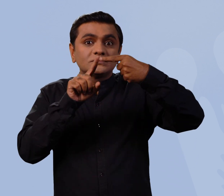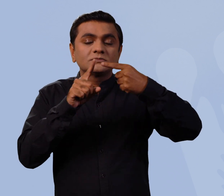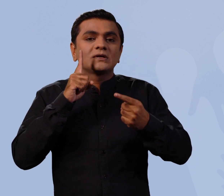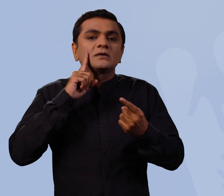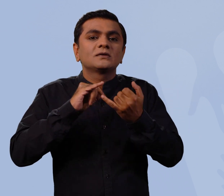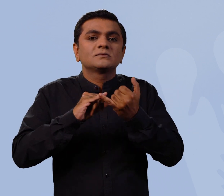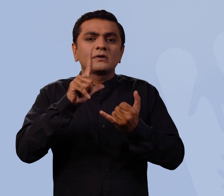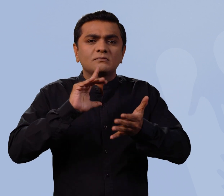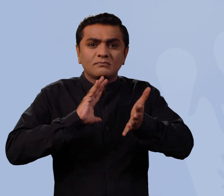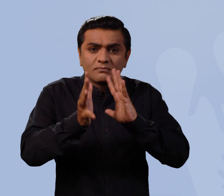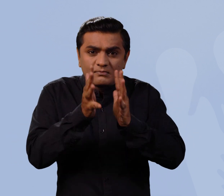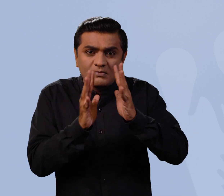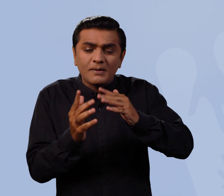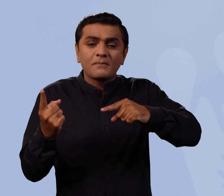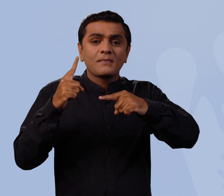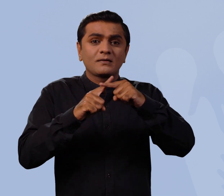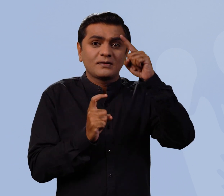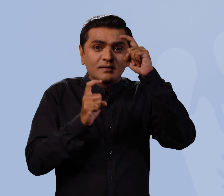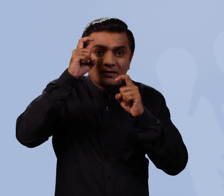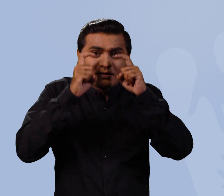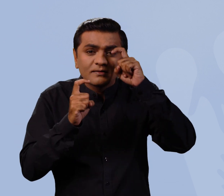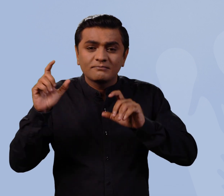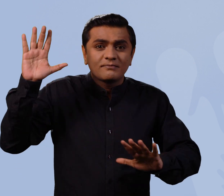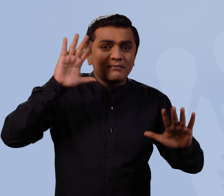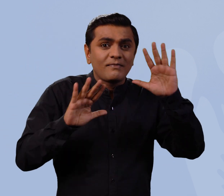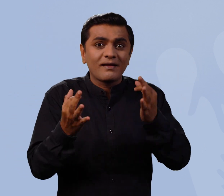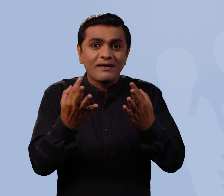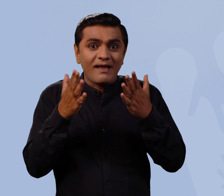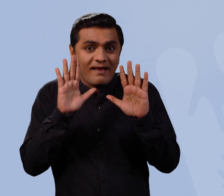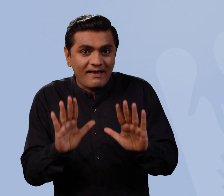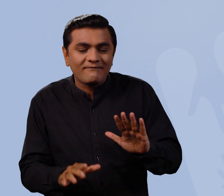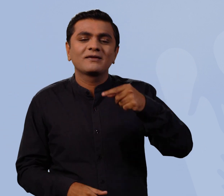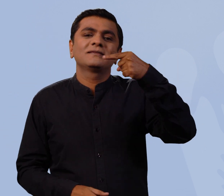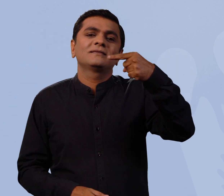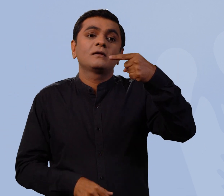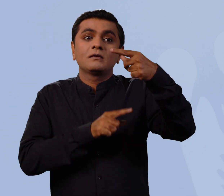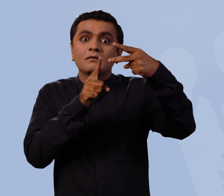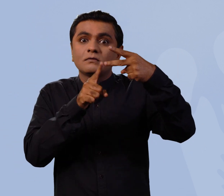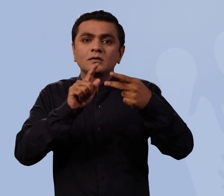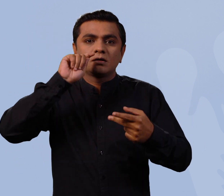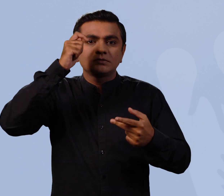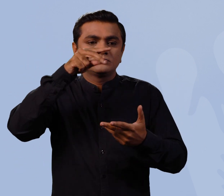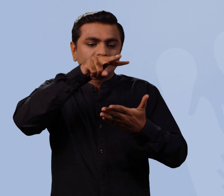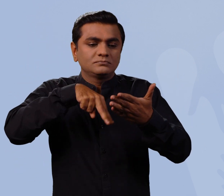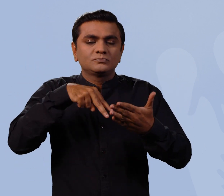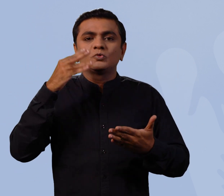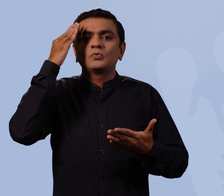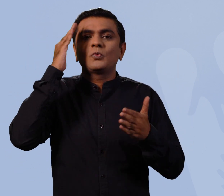उसे ISL में परंगत होना चाहिए और स्वभाव से एक्स्प्रेसिफ होना चाहिए इंग्लिश पढ़ने का स्किल होना चाहिए